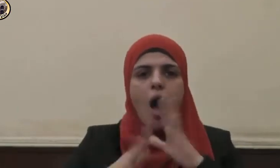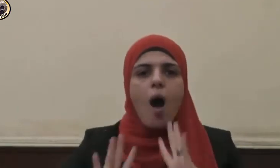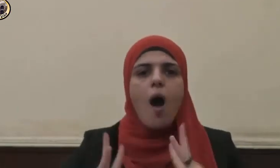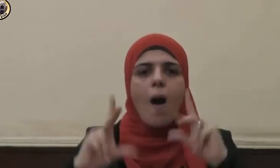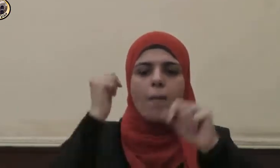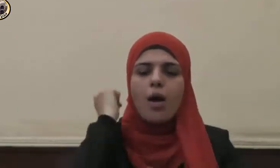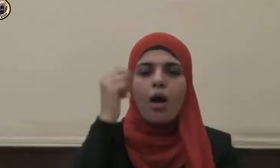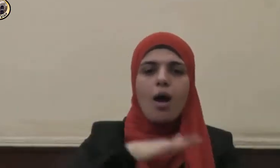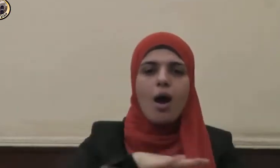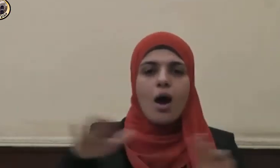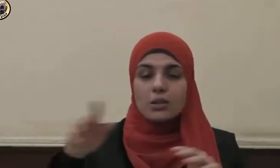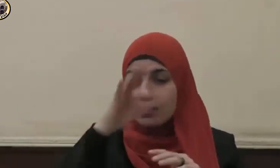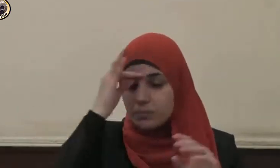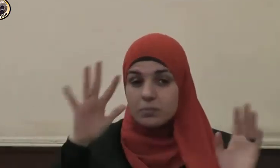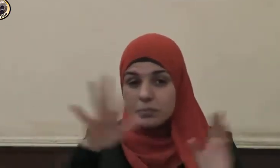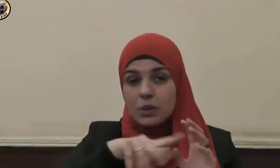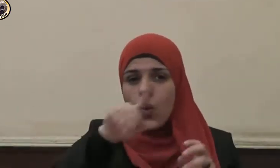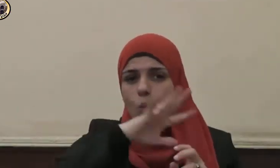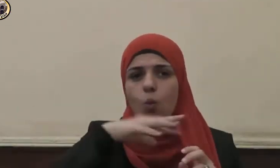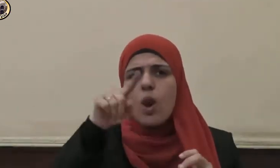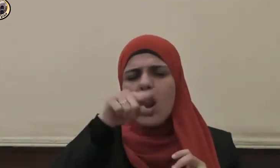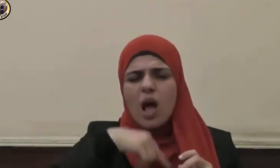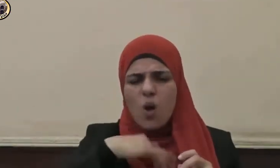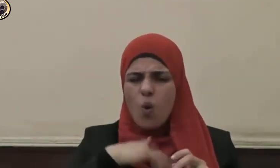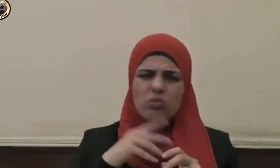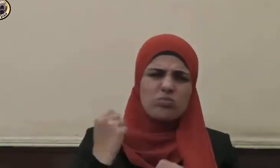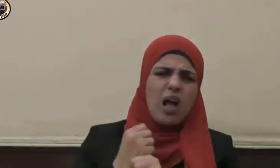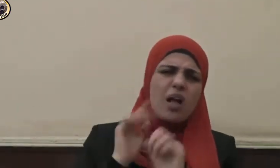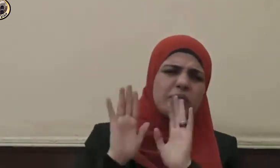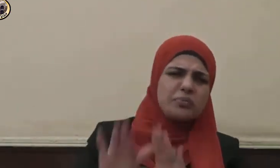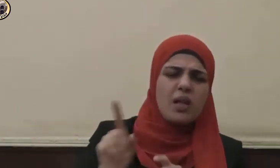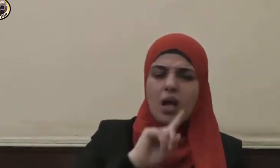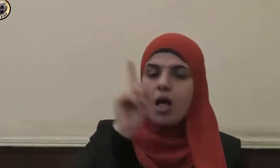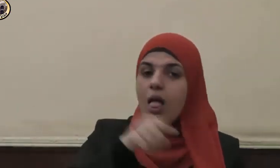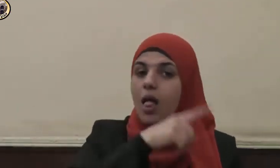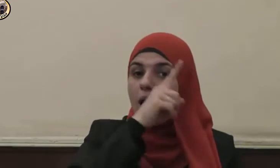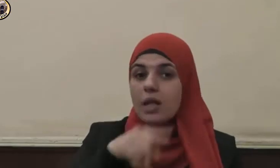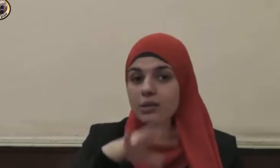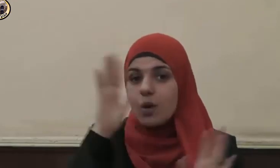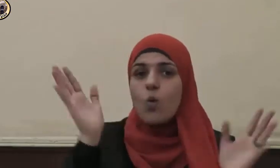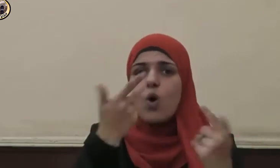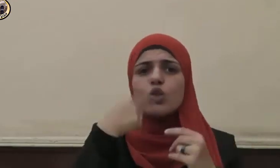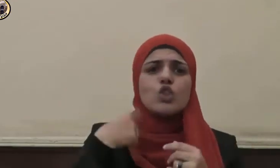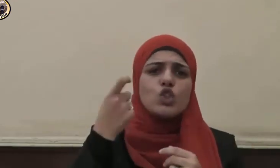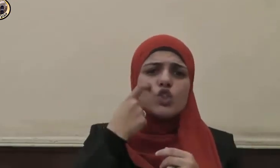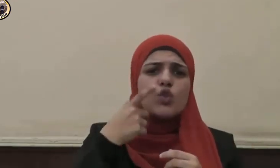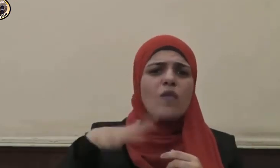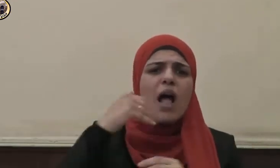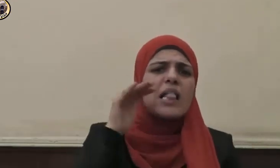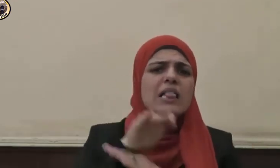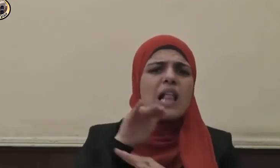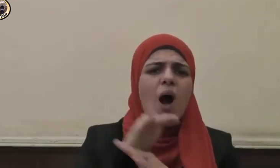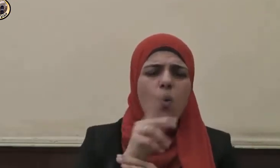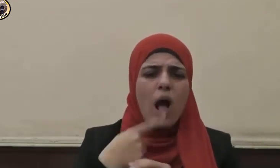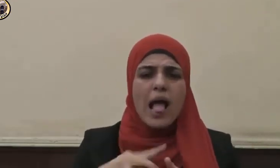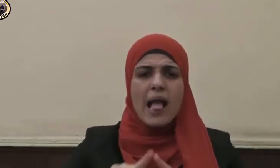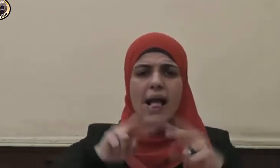فلا حجة لنا حين نتخلف تحت أي دعاوى لا تمت للدين